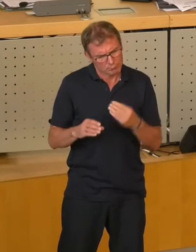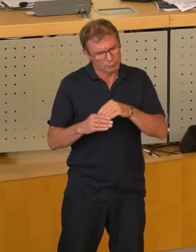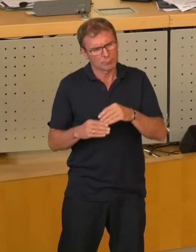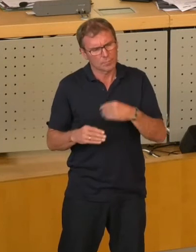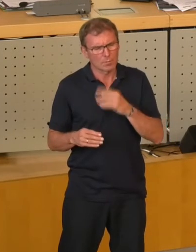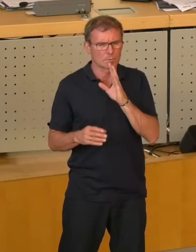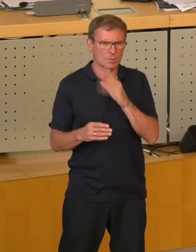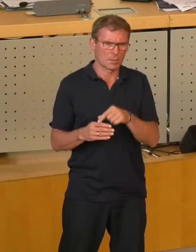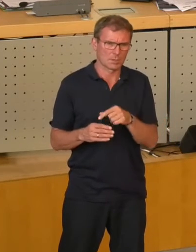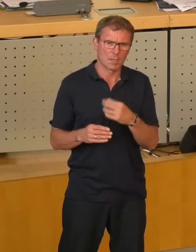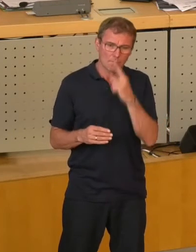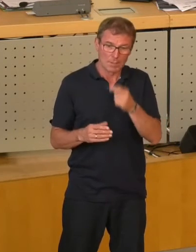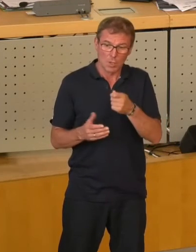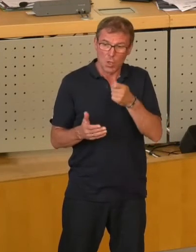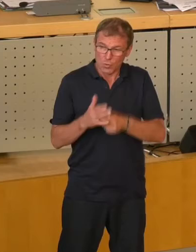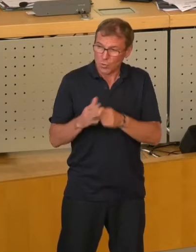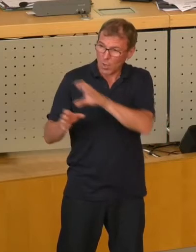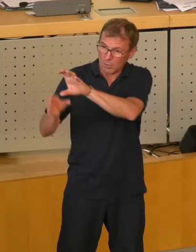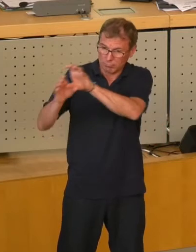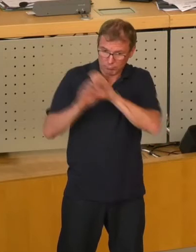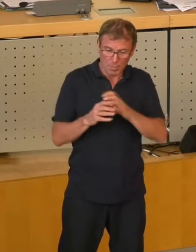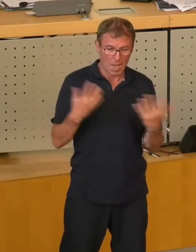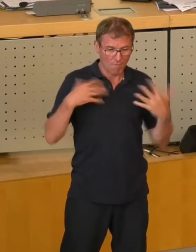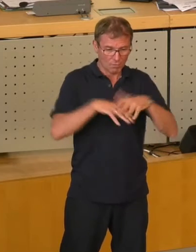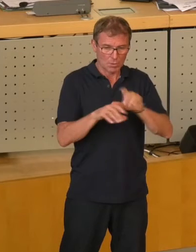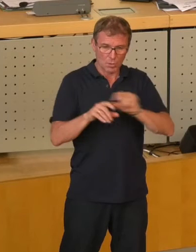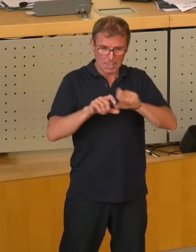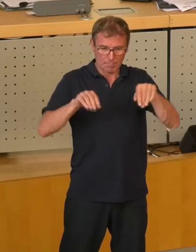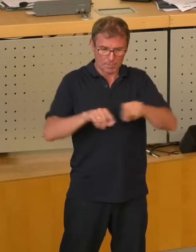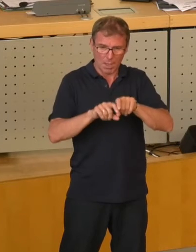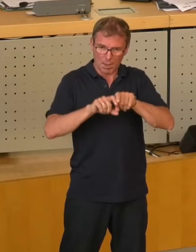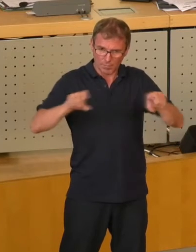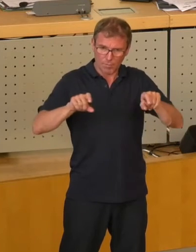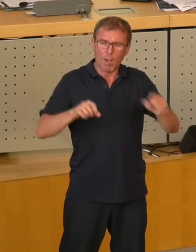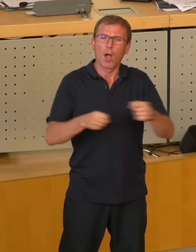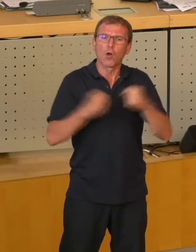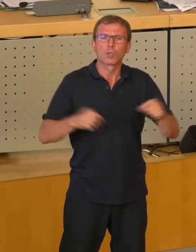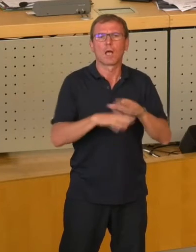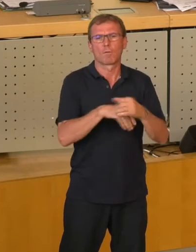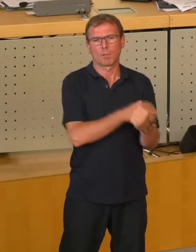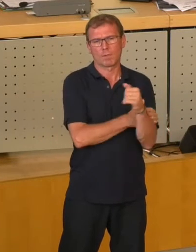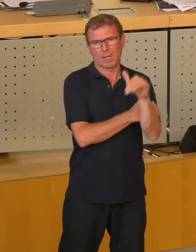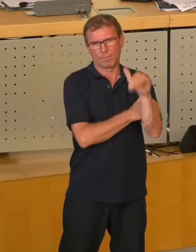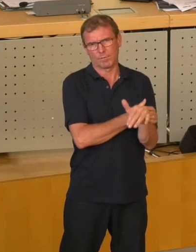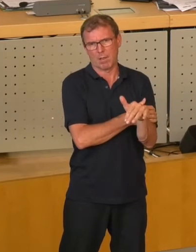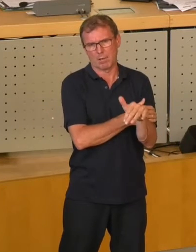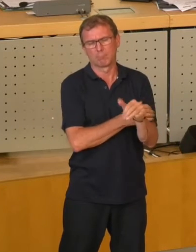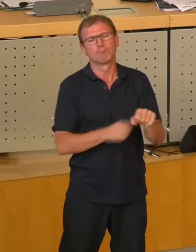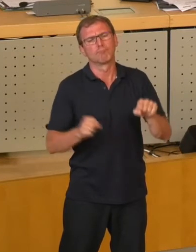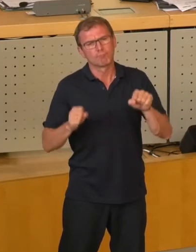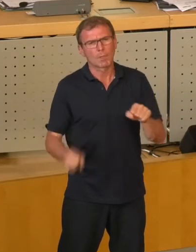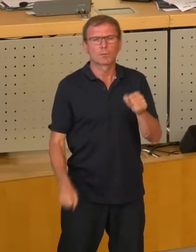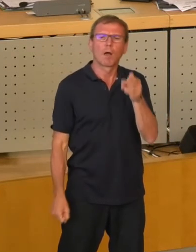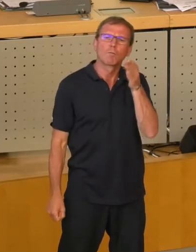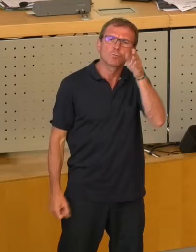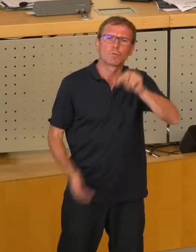verlieren. Wenn wir dann das neue fusionierte Unternehmen haben, dann hat dieses Unternehmen natürlich auch eine größere wirtschaftliche Kraft und kann sich dann auch auf die